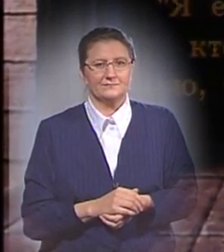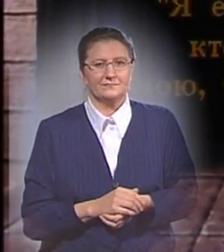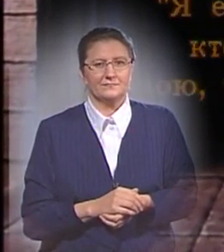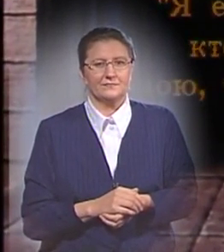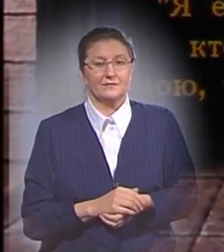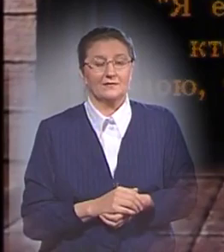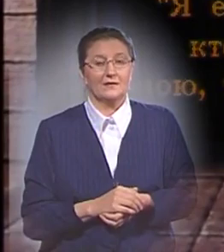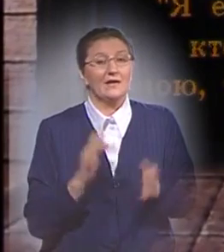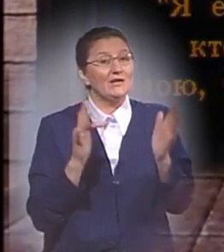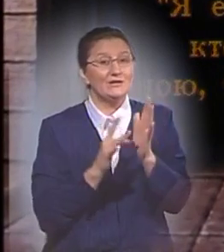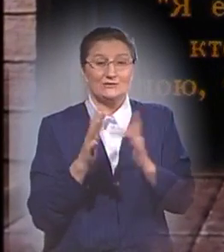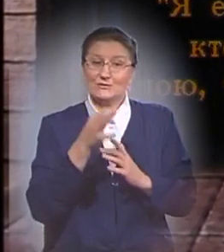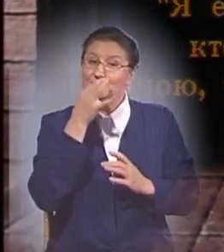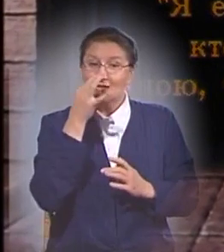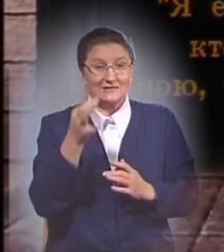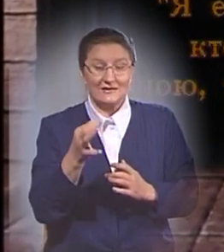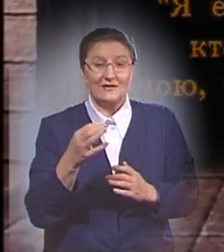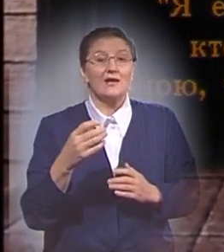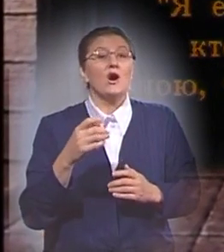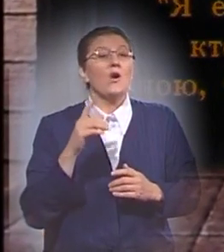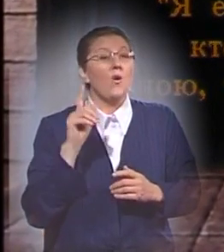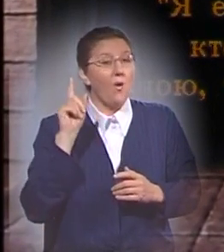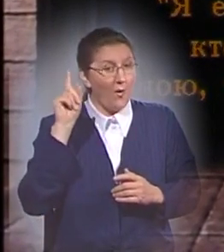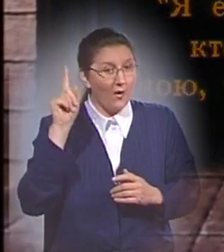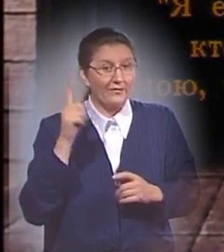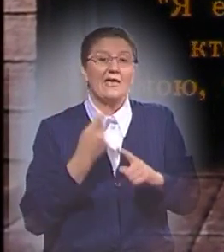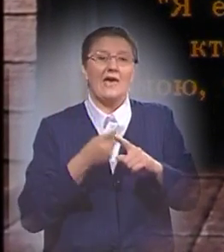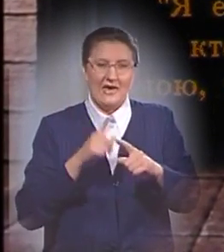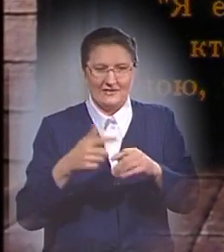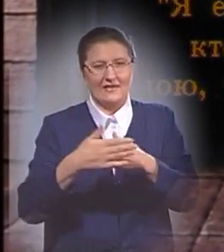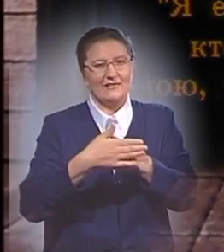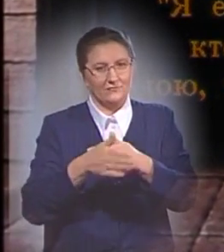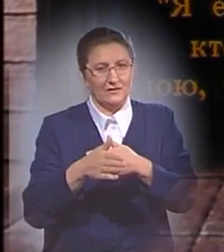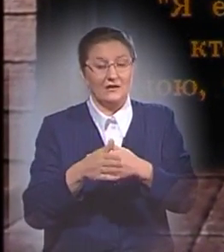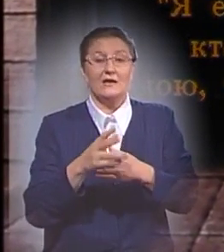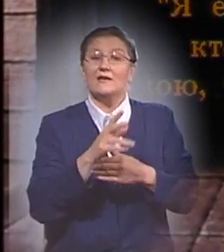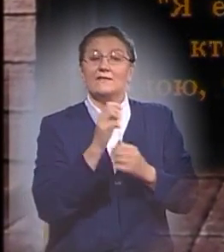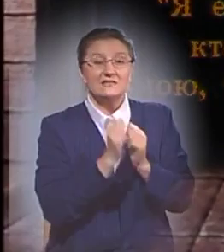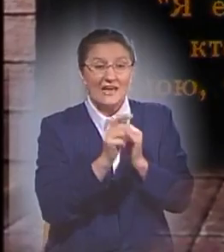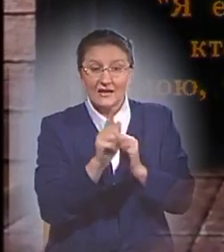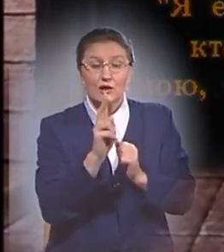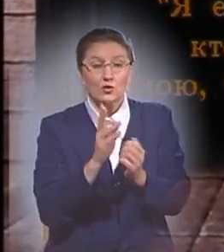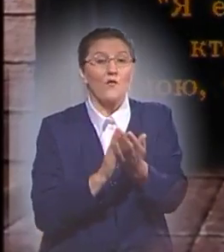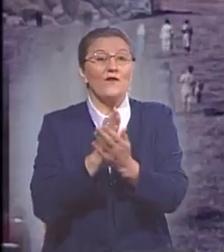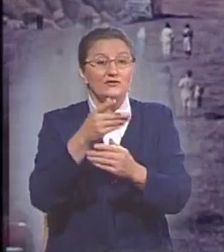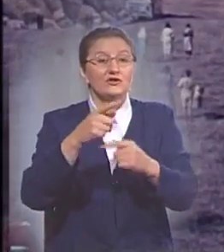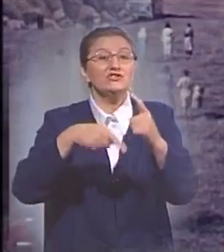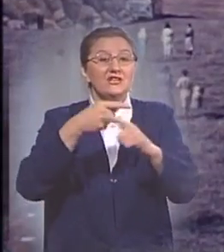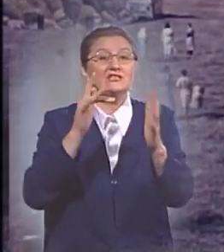Иисус сказал, что Он эта дверь, и всякий, кто войдет в нее, через Него будет